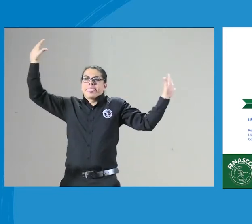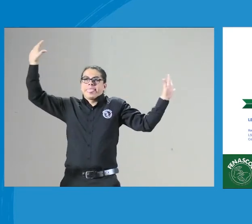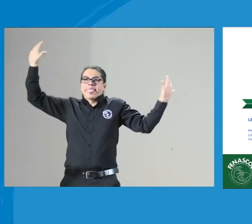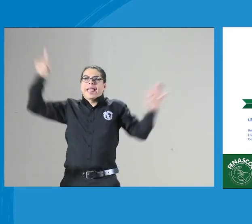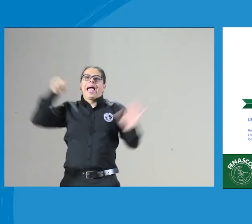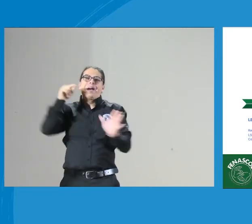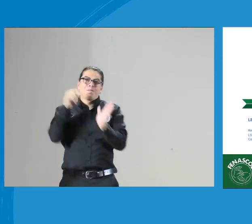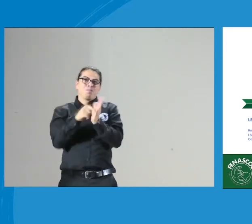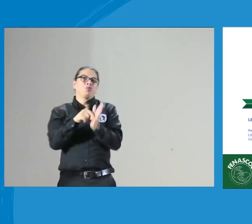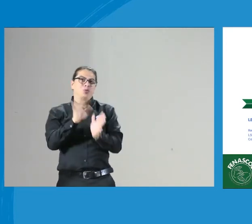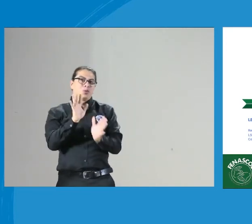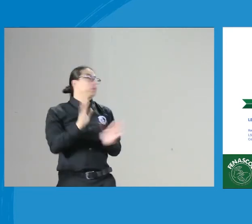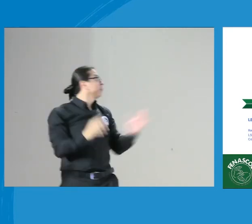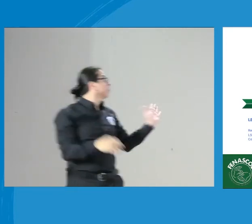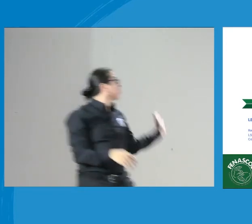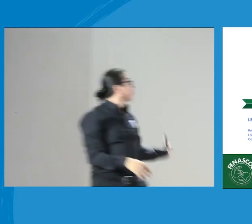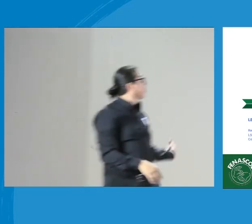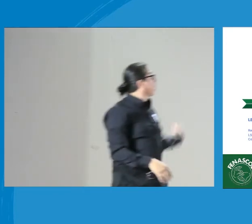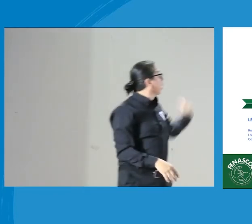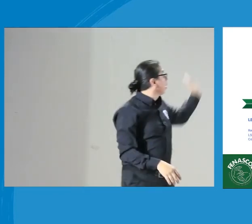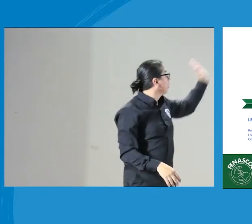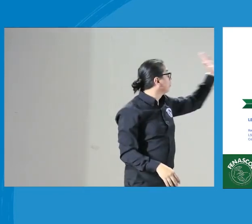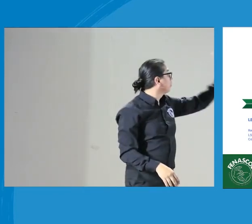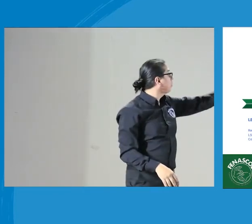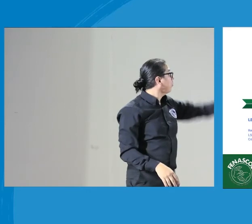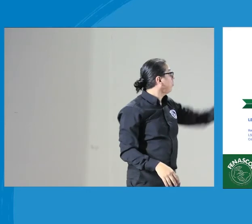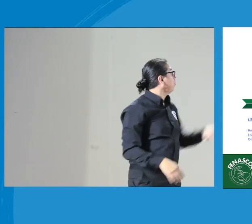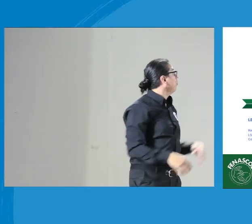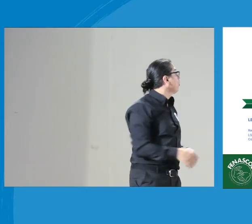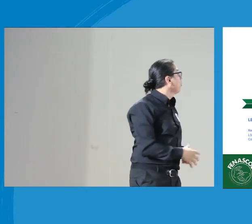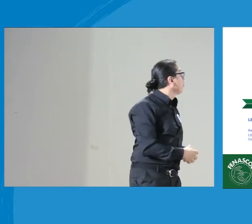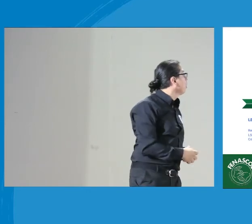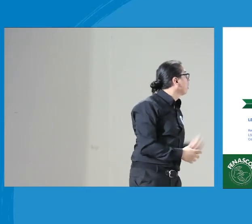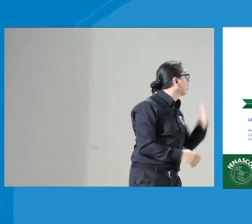ahora con esta información que yo les estoy dando y haciendo algunos van a entender